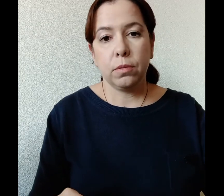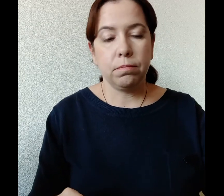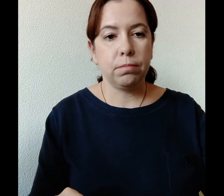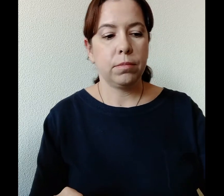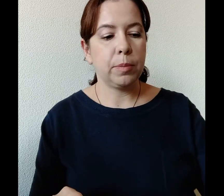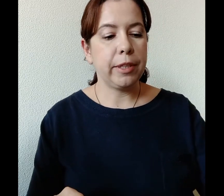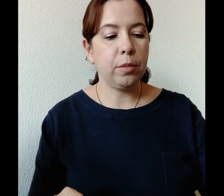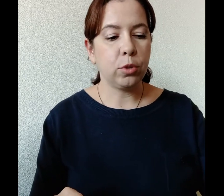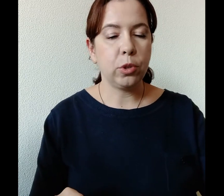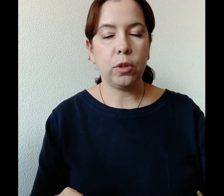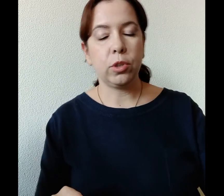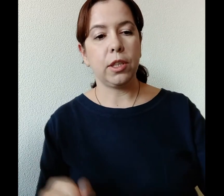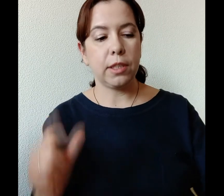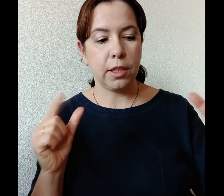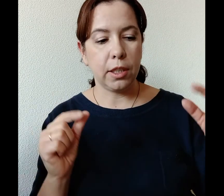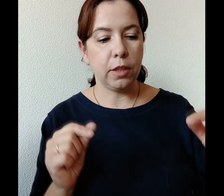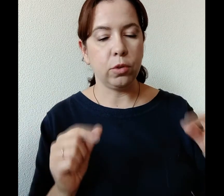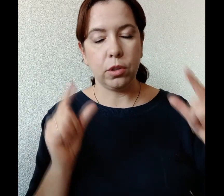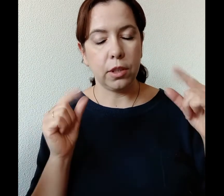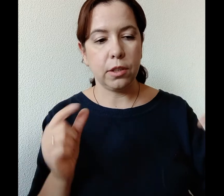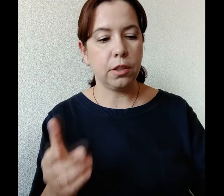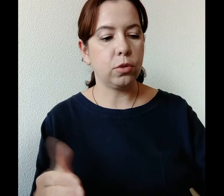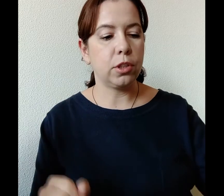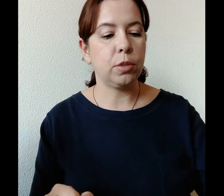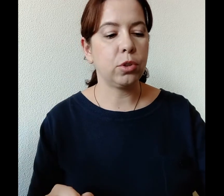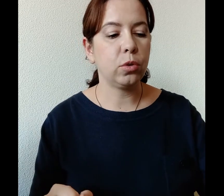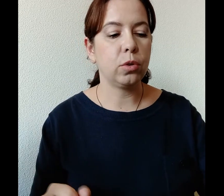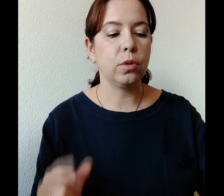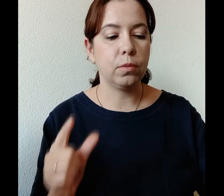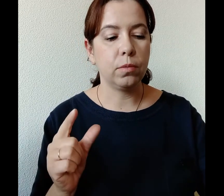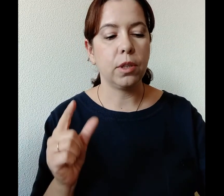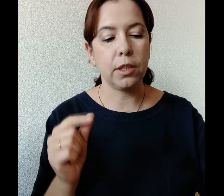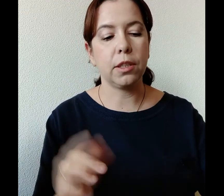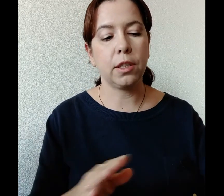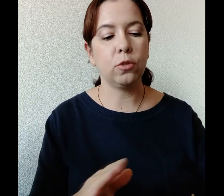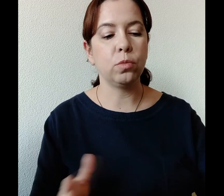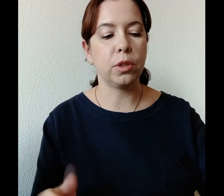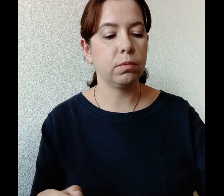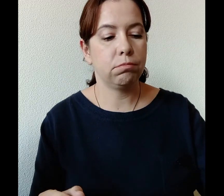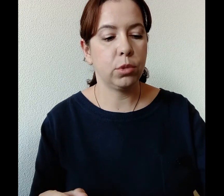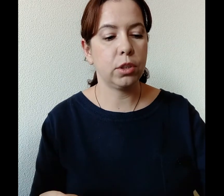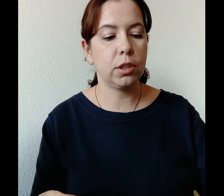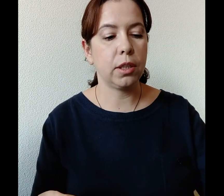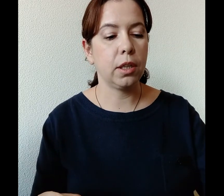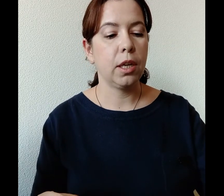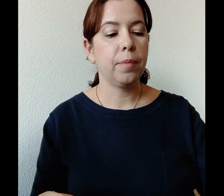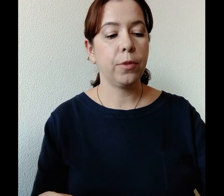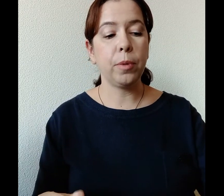смотреть, может быть, у кого-то глаза закрыты, вот, ассоциируется с тем, что глаза закрыл, умер. Можно и так. Ну,